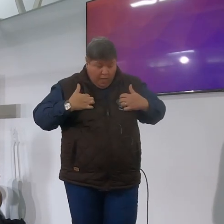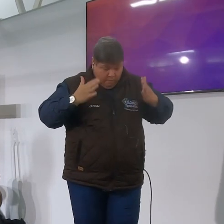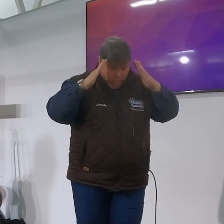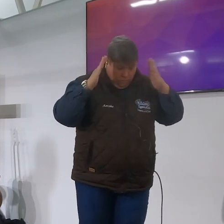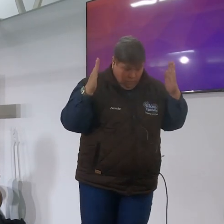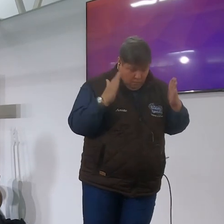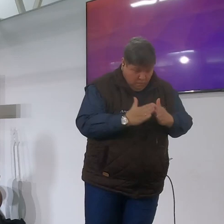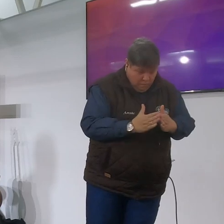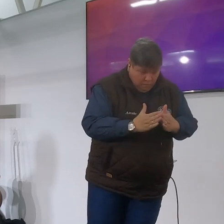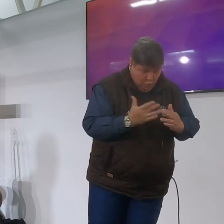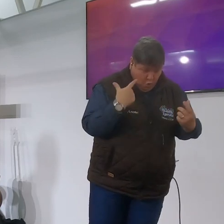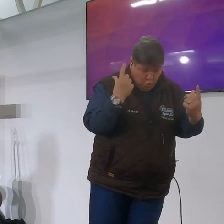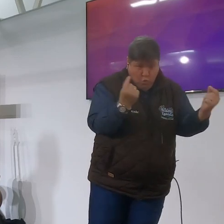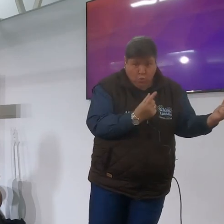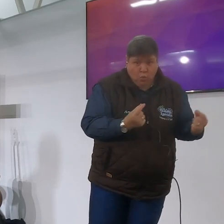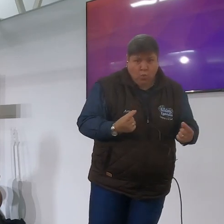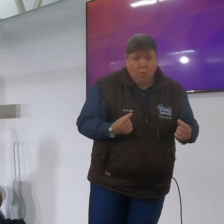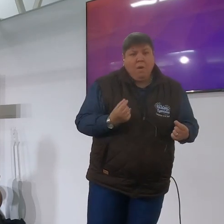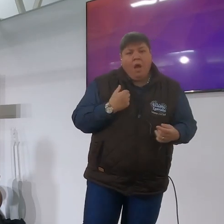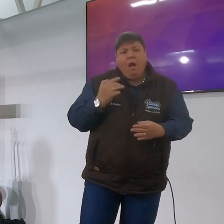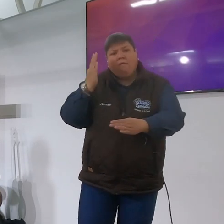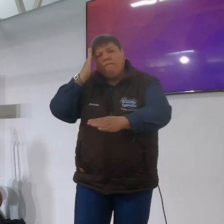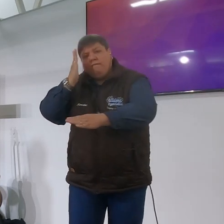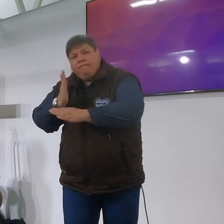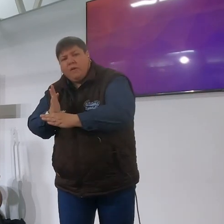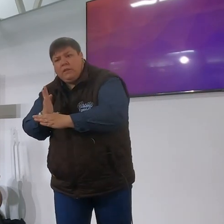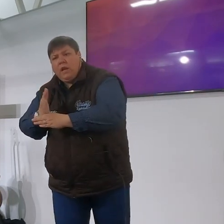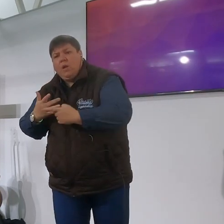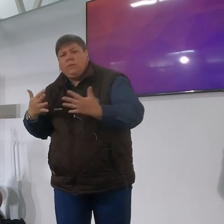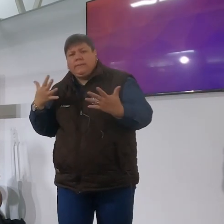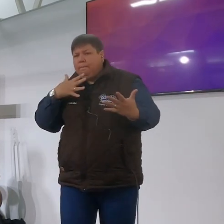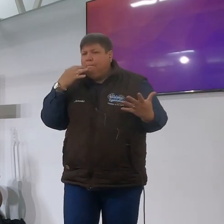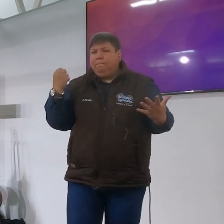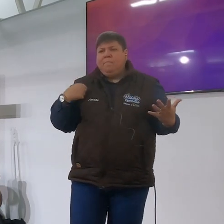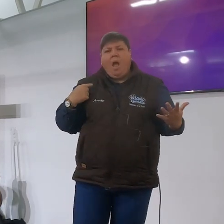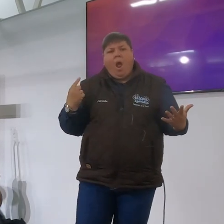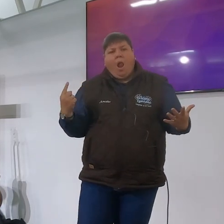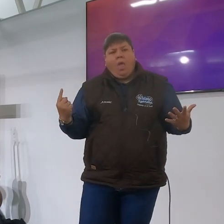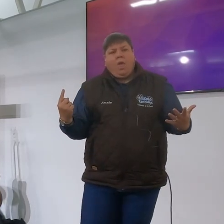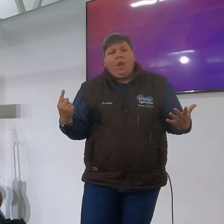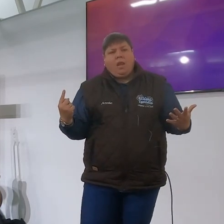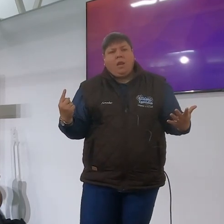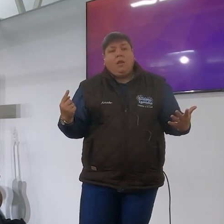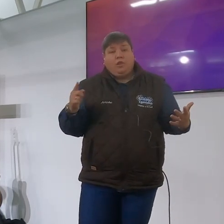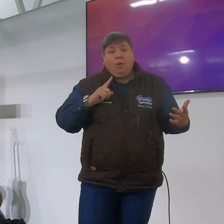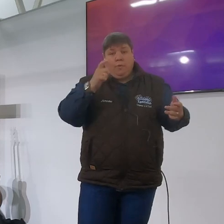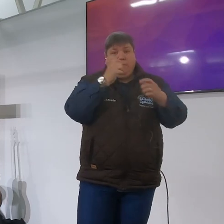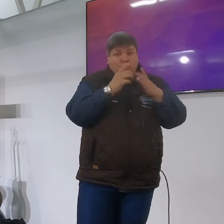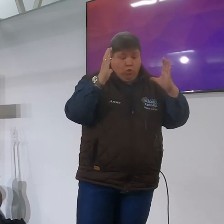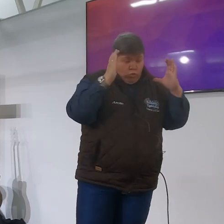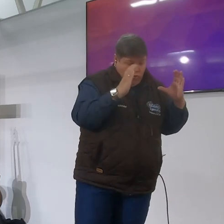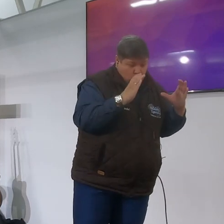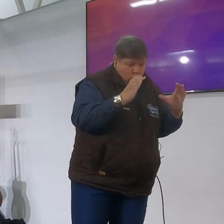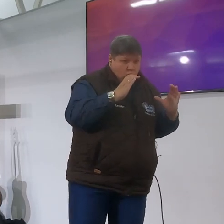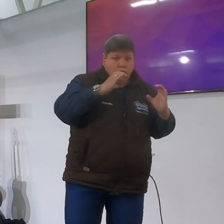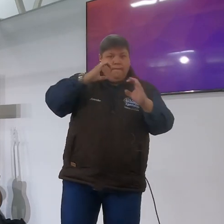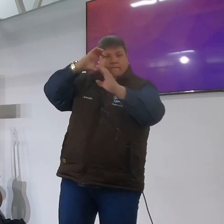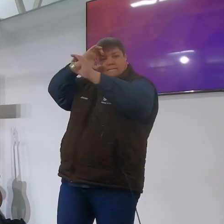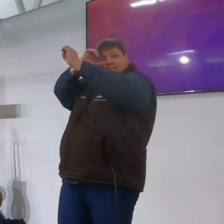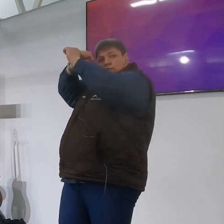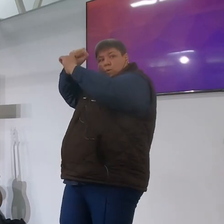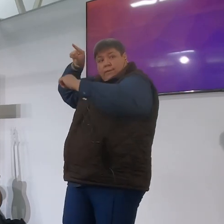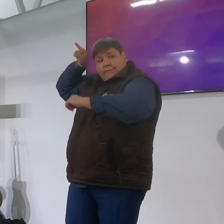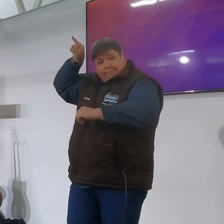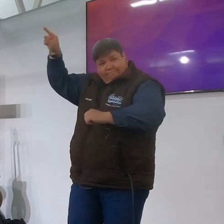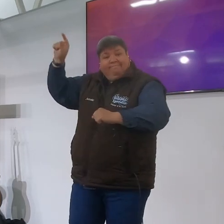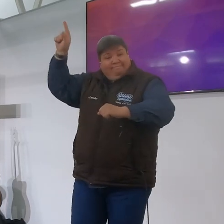dan het ek niks om op te vertrouwe en dan is ek maar redelijk alleen en daar is die soai wat ons moet maak om te sê Heere wat wil jy hee vir